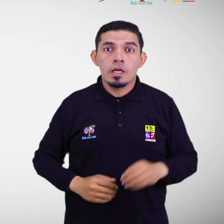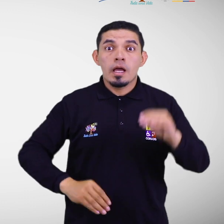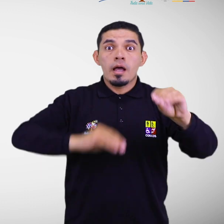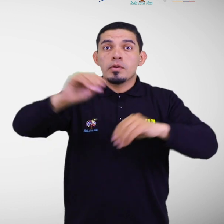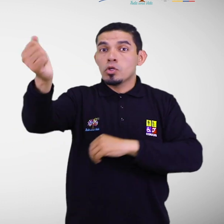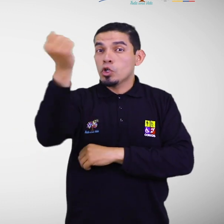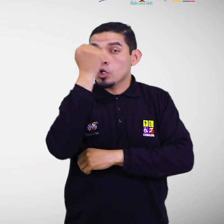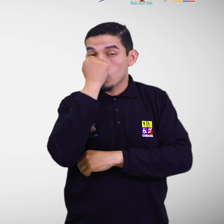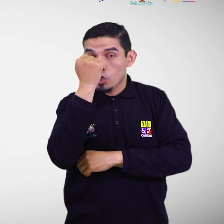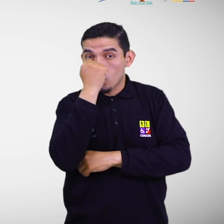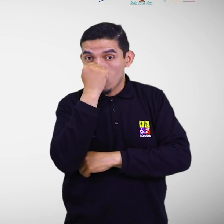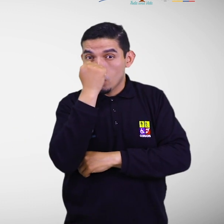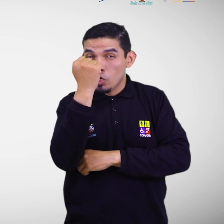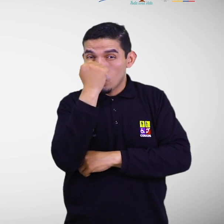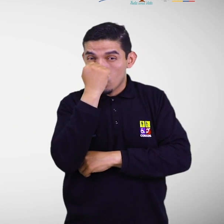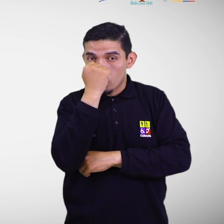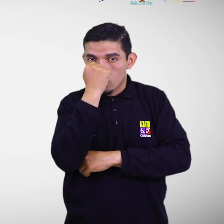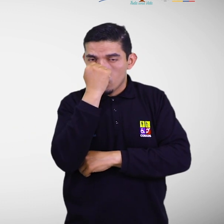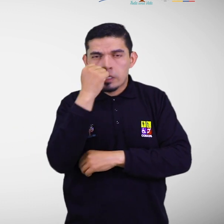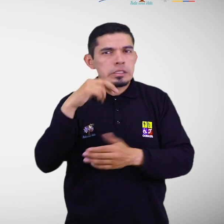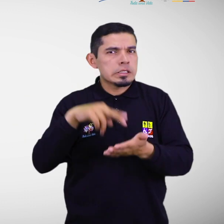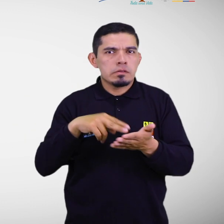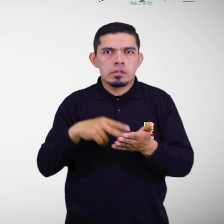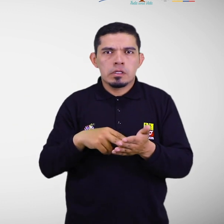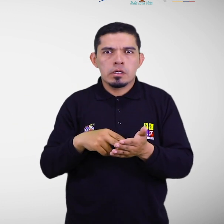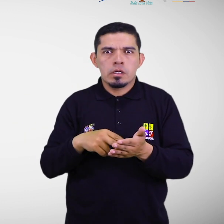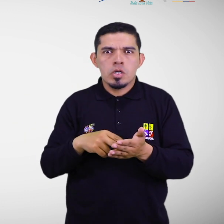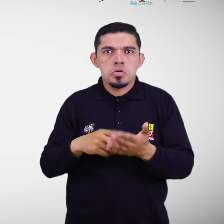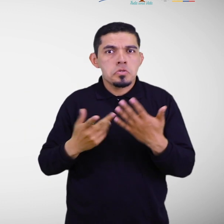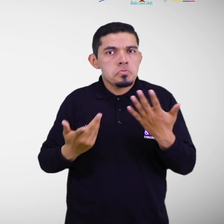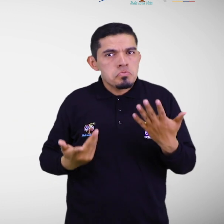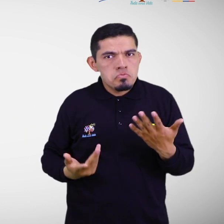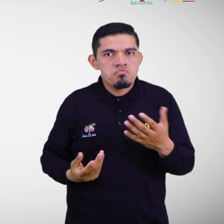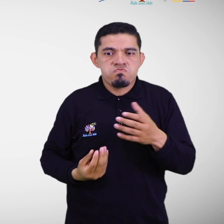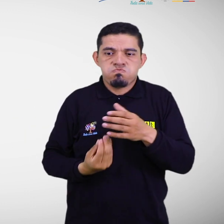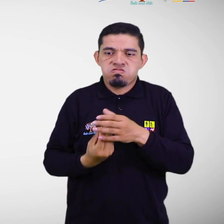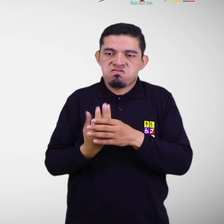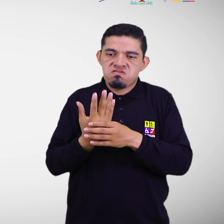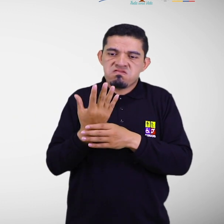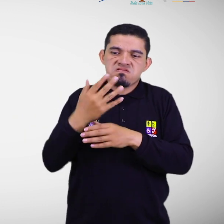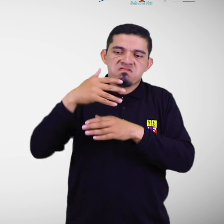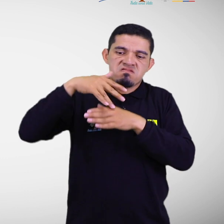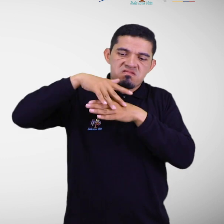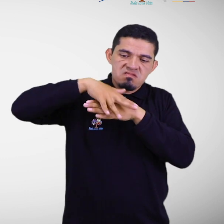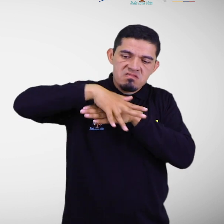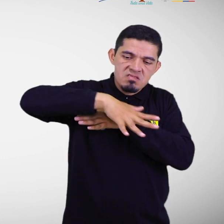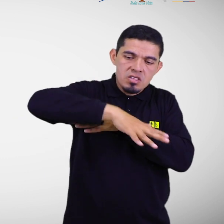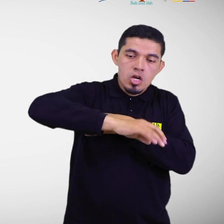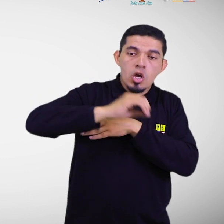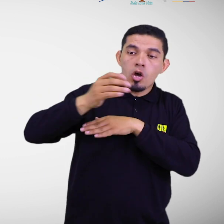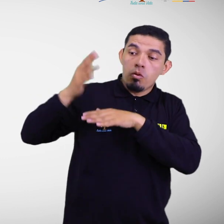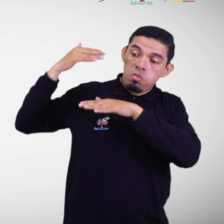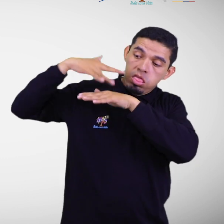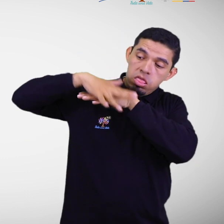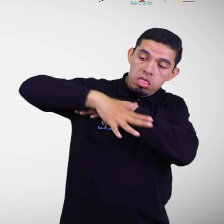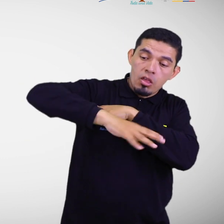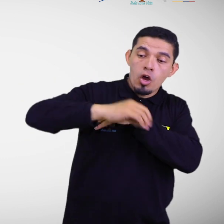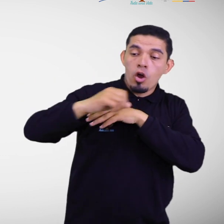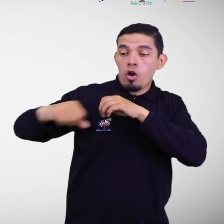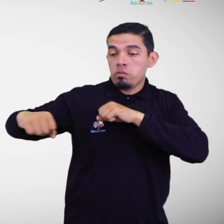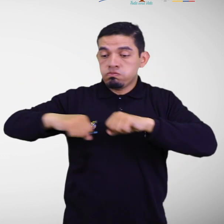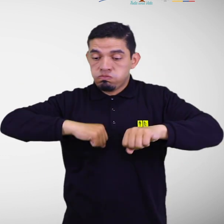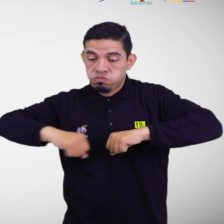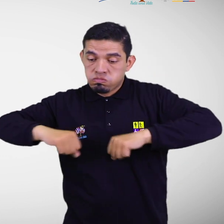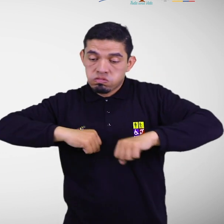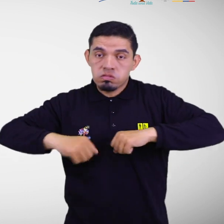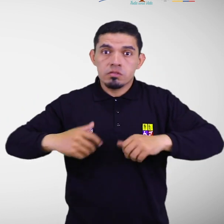roja. Evento en curso. El evento está en desarrollo y se monitorean su evolución, manejo e impactos.